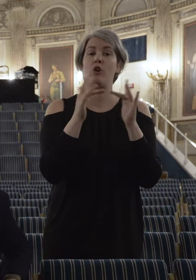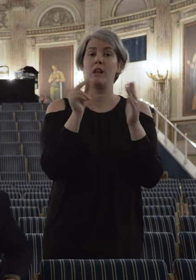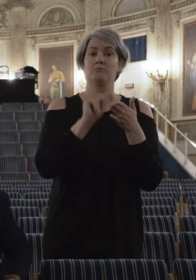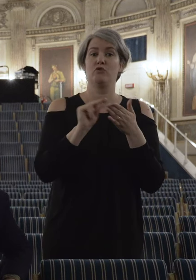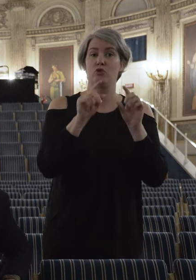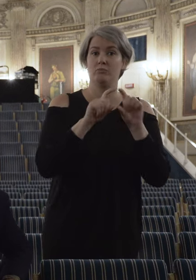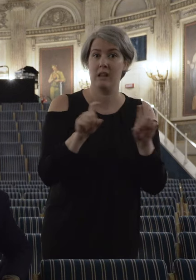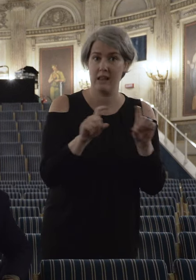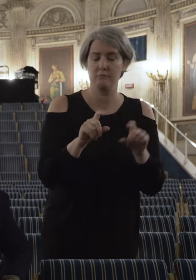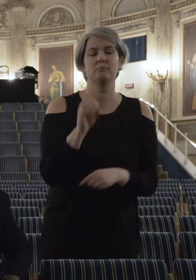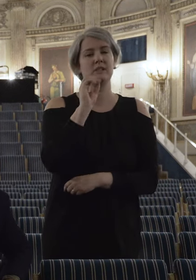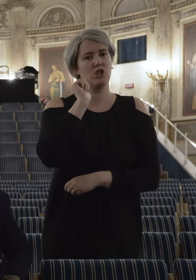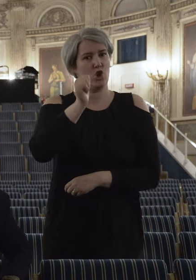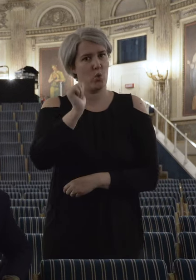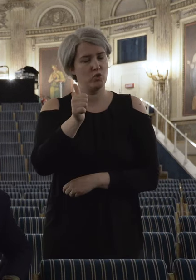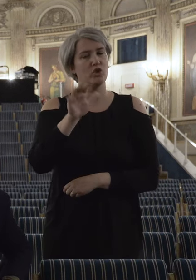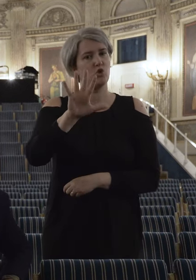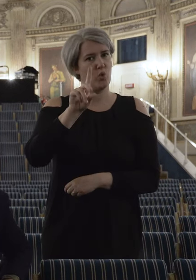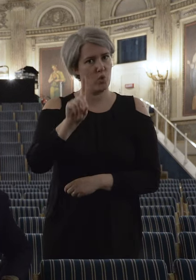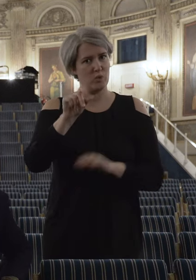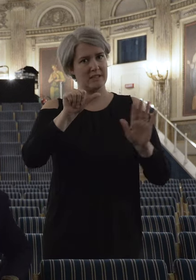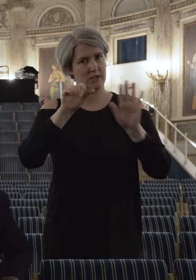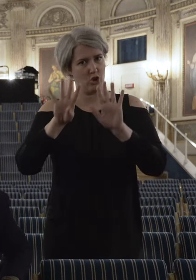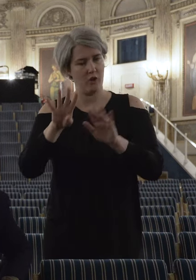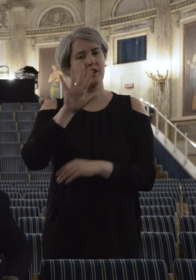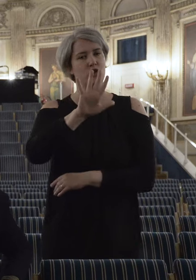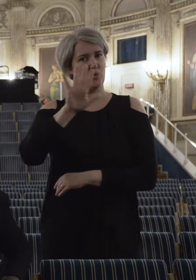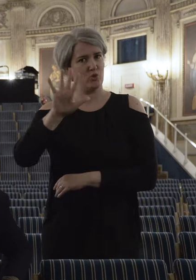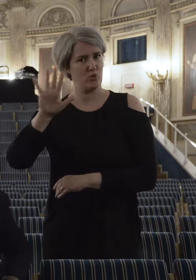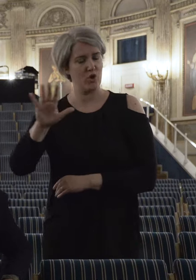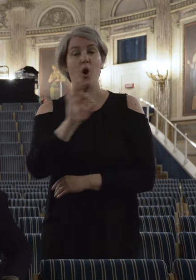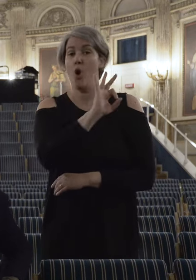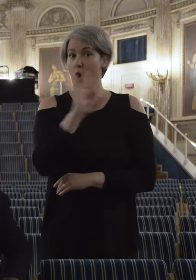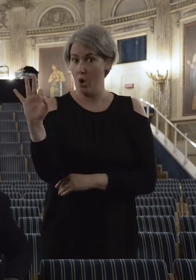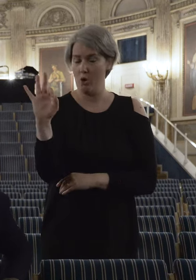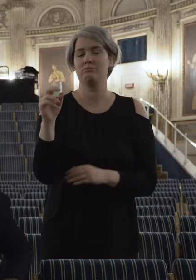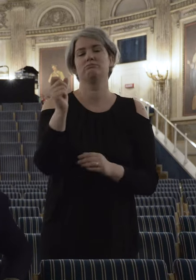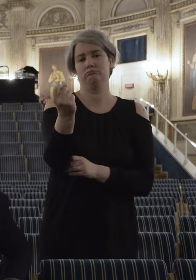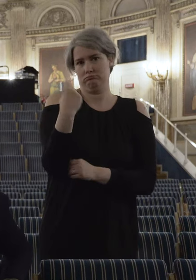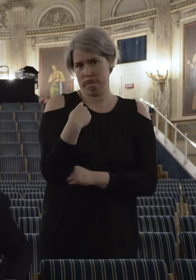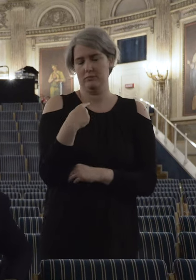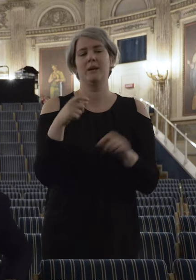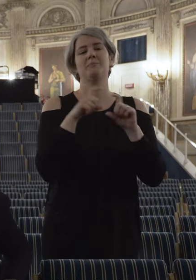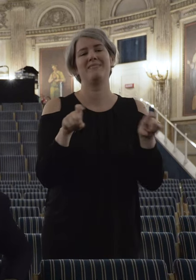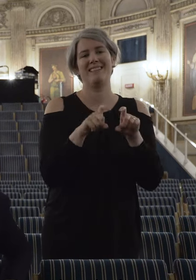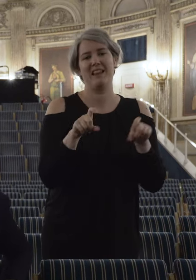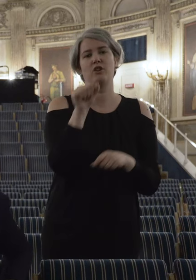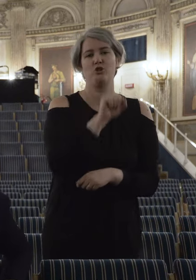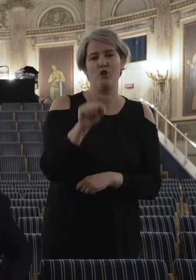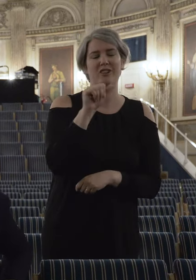011 5169 555 oppure scrivendo a biglietteria